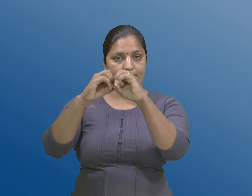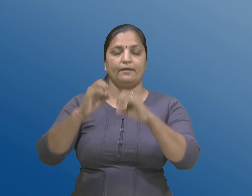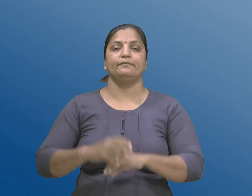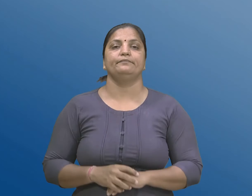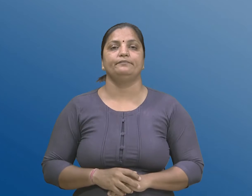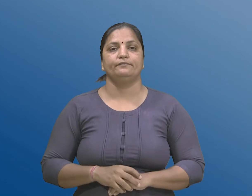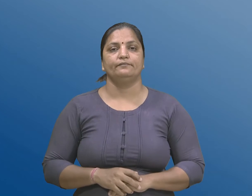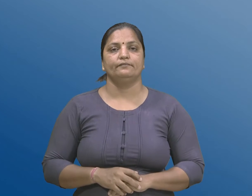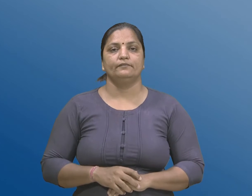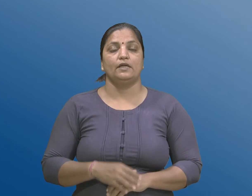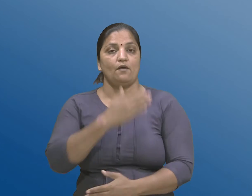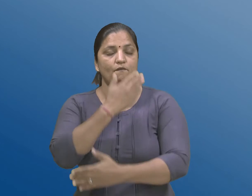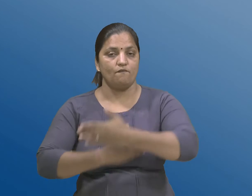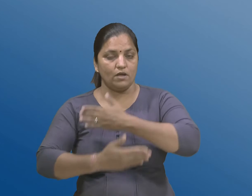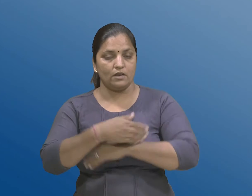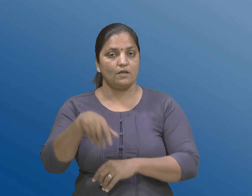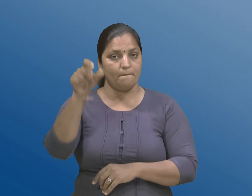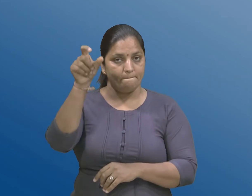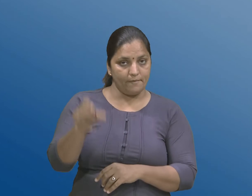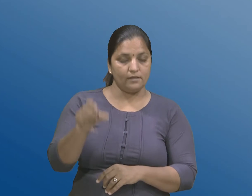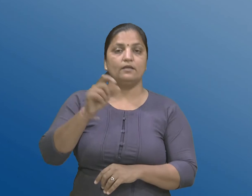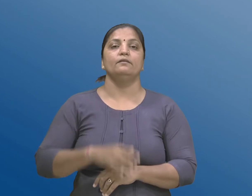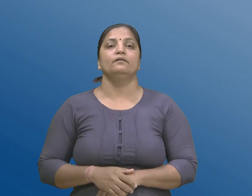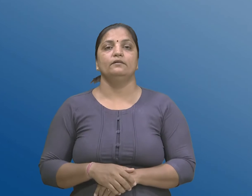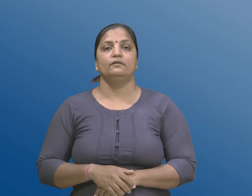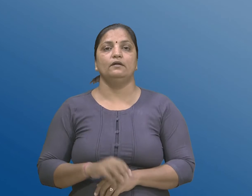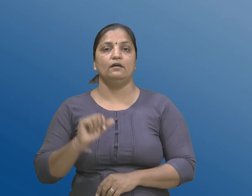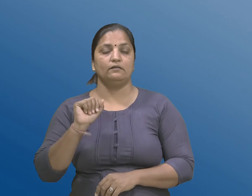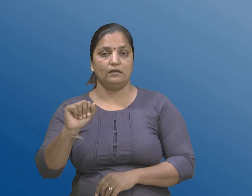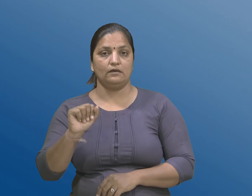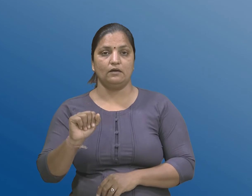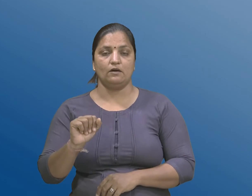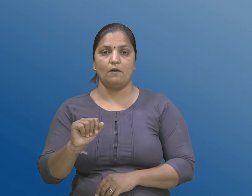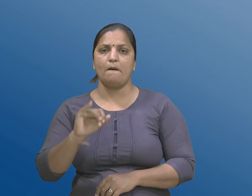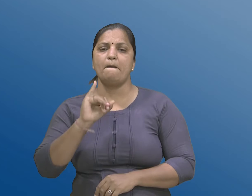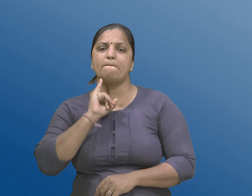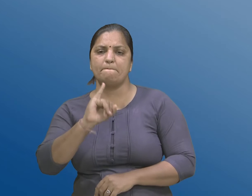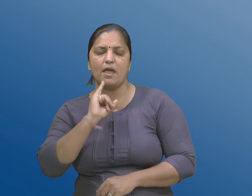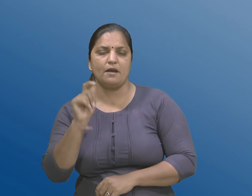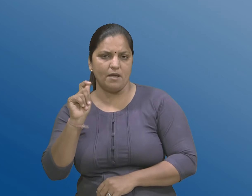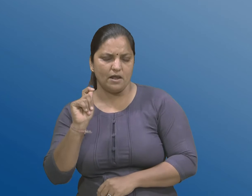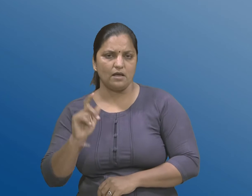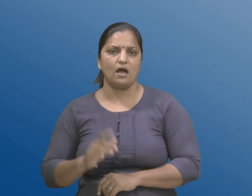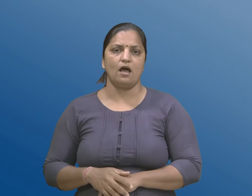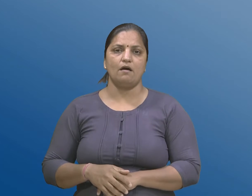बी विकलांगता धरावती व्यक्ति पर तेने अपमानित करवाना इरादा थी हुमलो करें